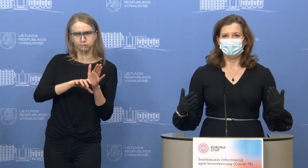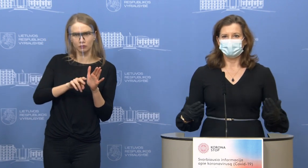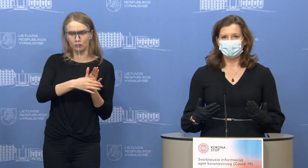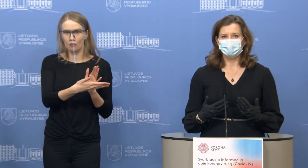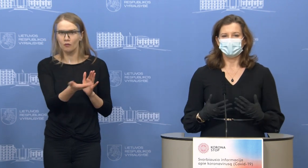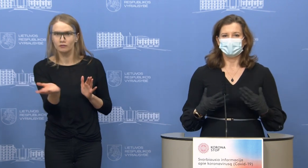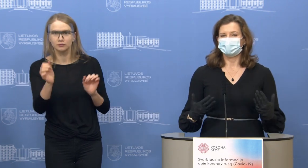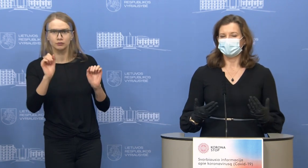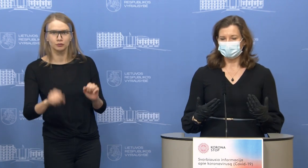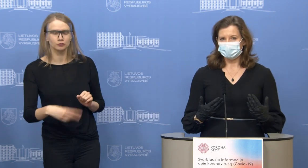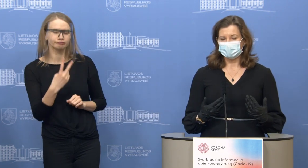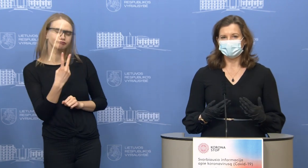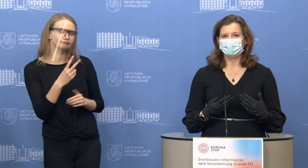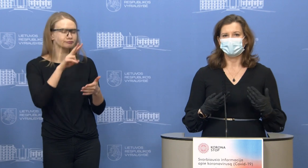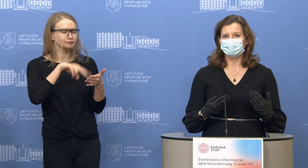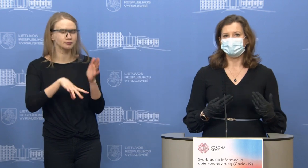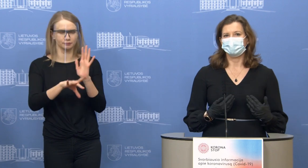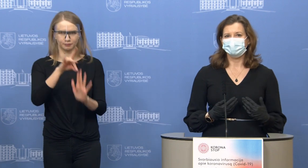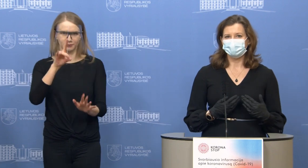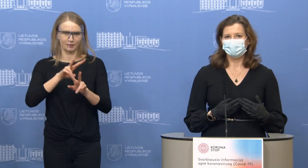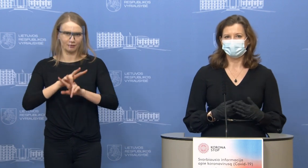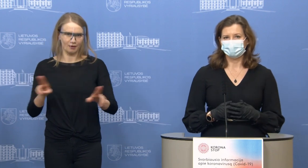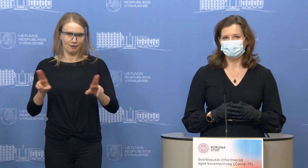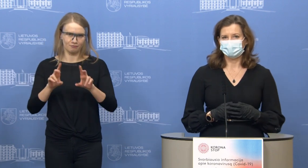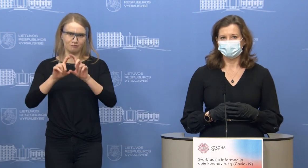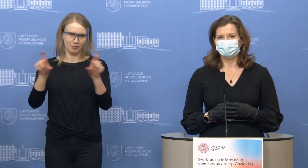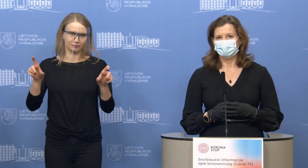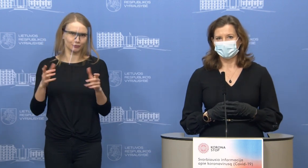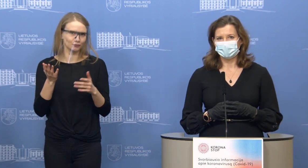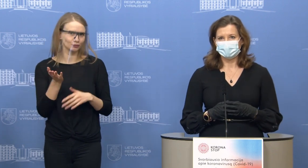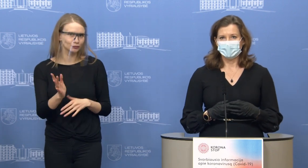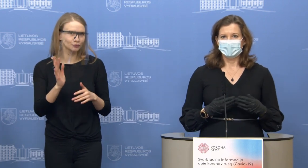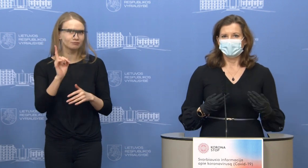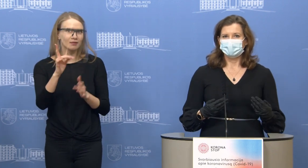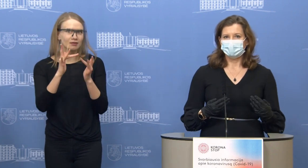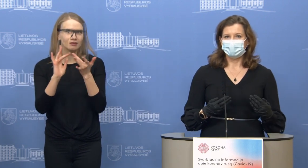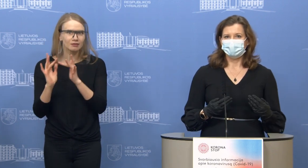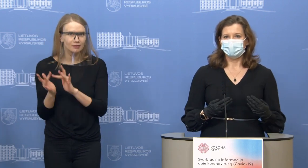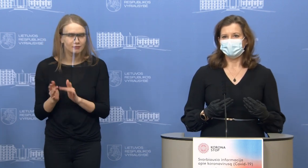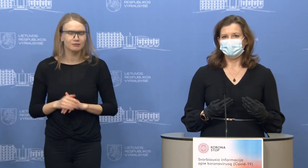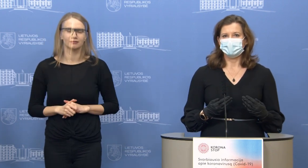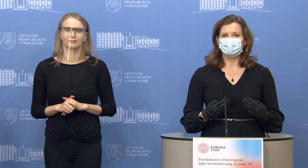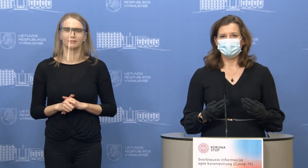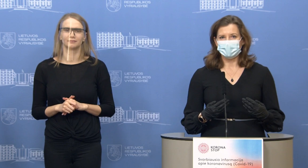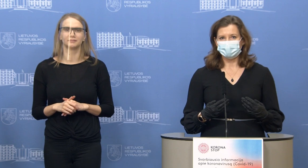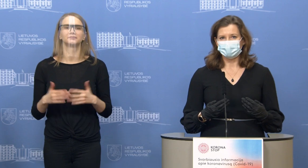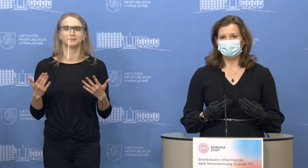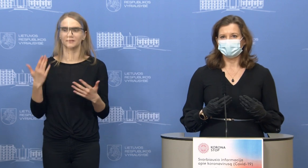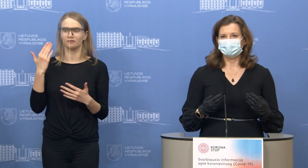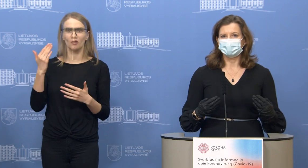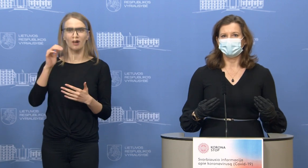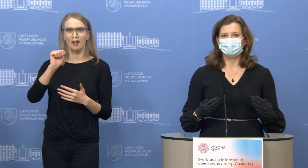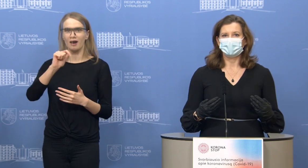vienoje vietoje, kaip priekybos centre, ras mažųjų Lietuvos gamintojų priekės. Ir šios iniciatyvos